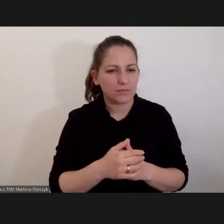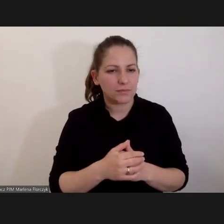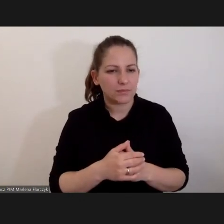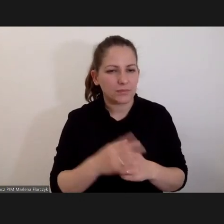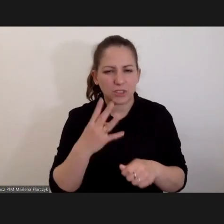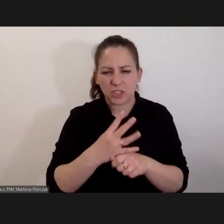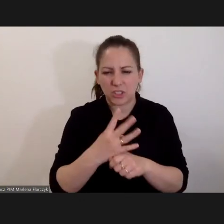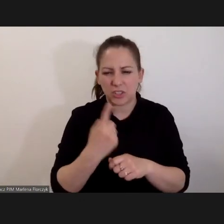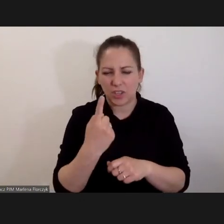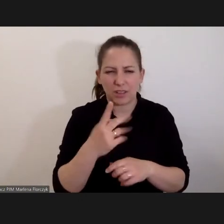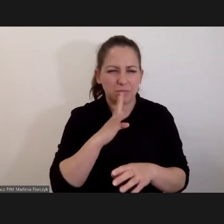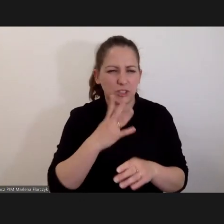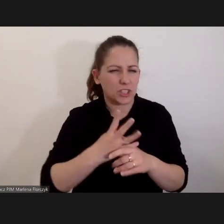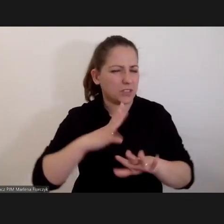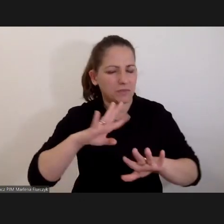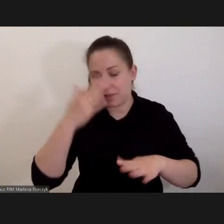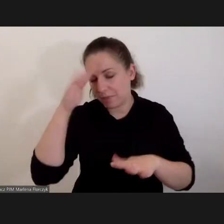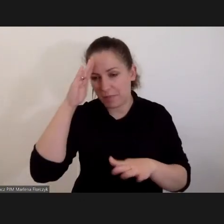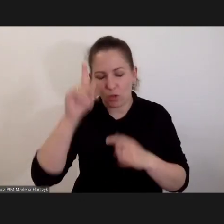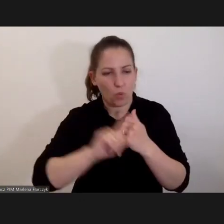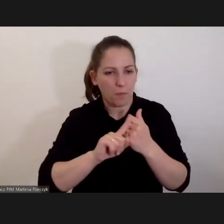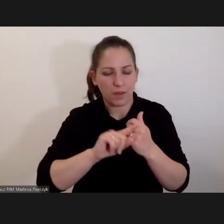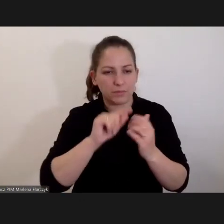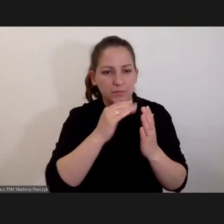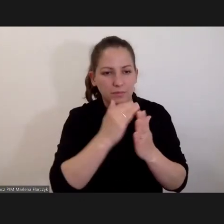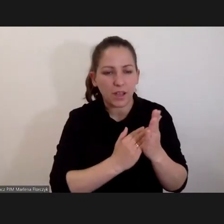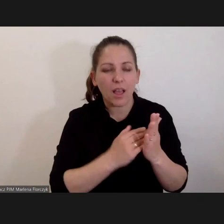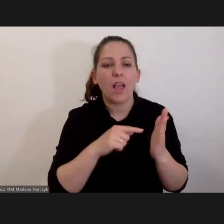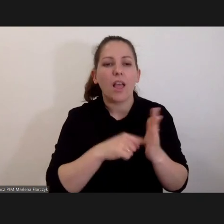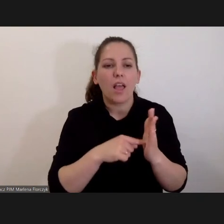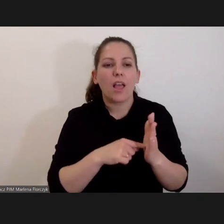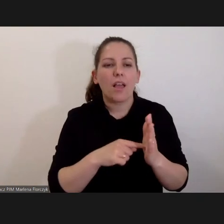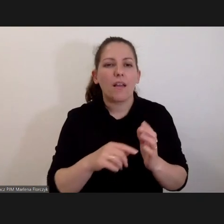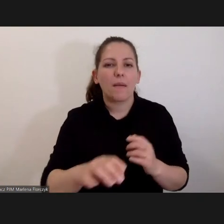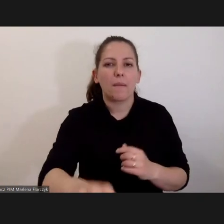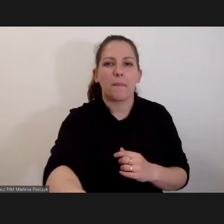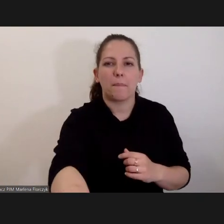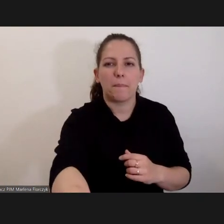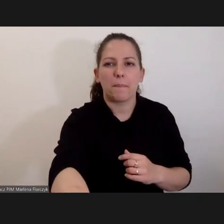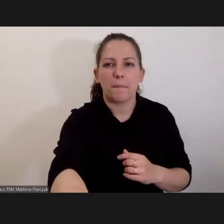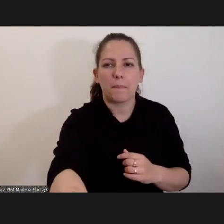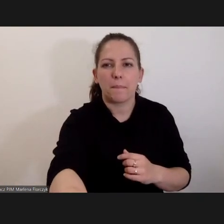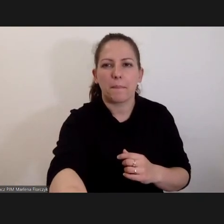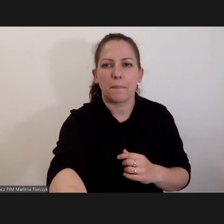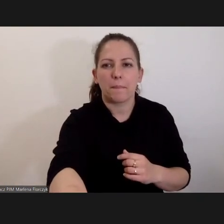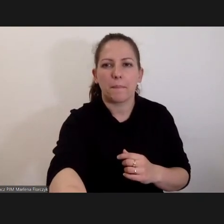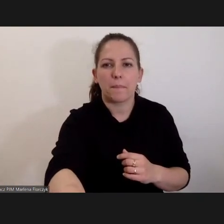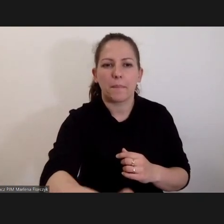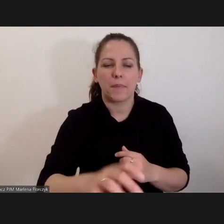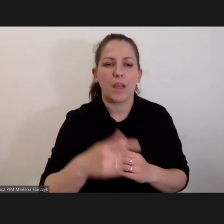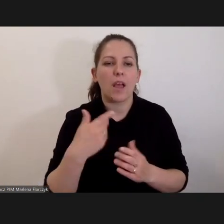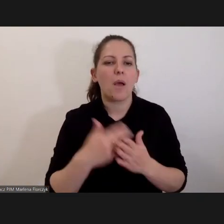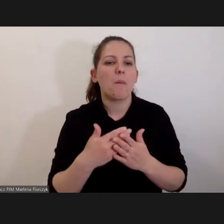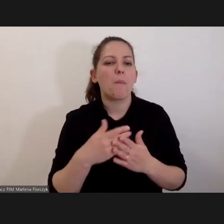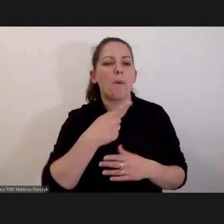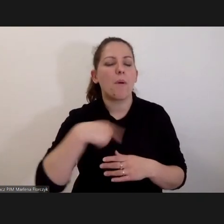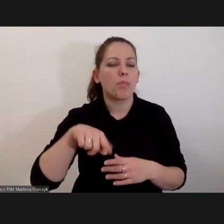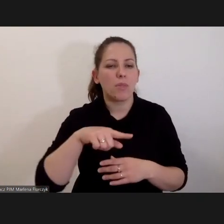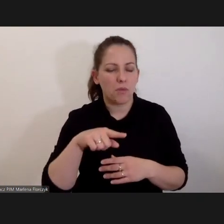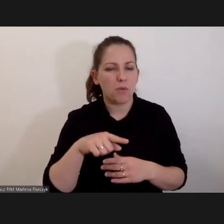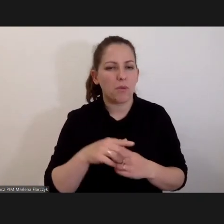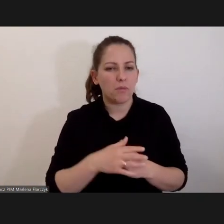czy 9, nie pamiętam numerów już, że pyta Sąd Najwyższego o rozstrzygnięcie zagadnienia prawnego po to, żeby